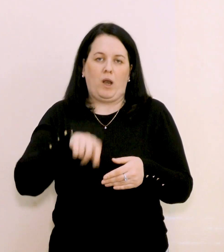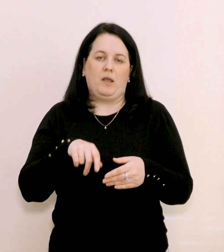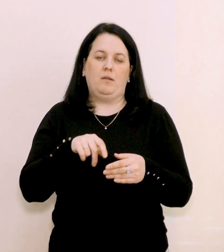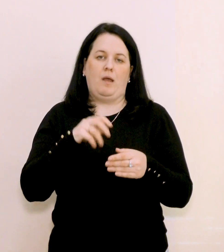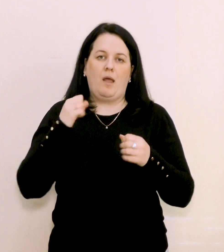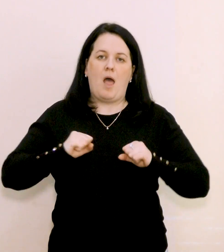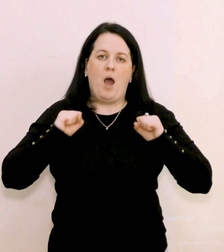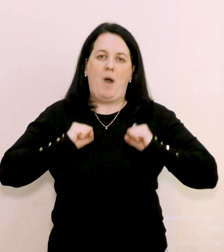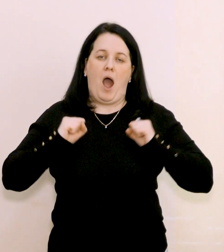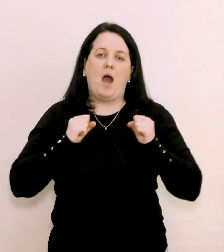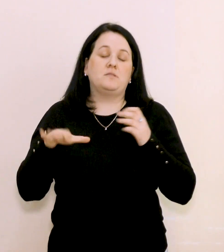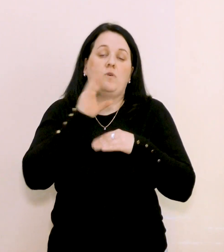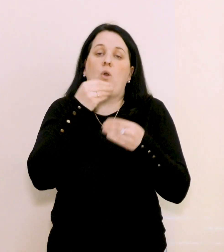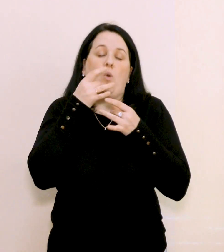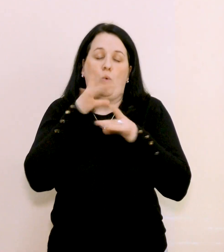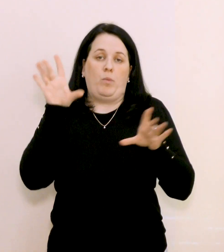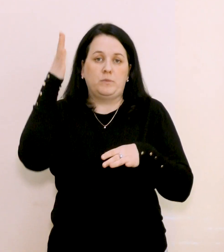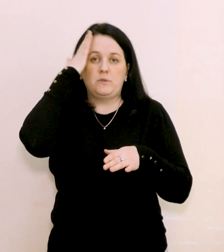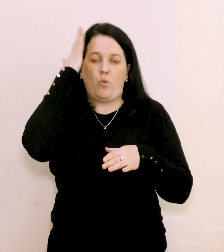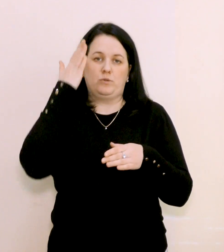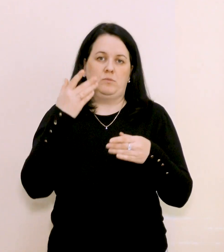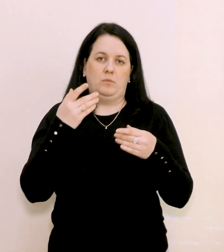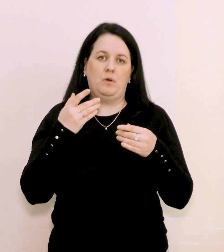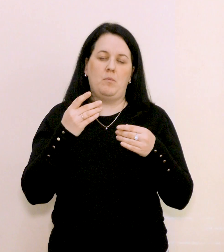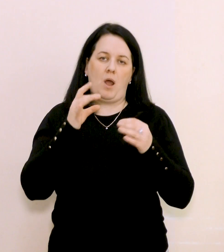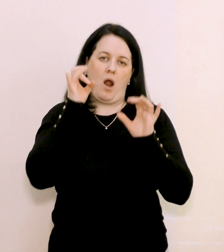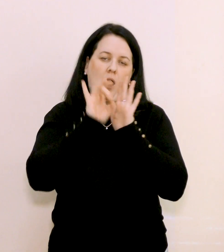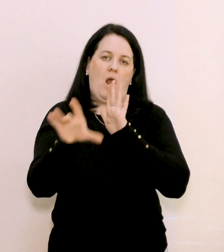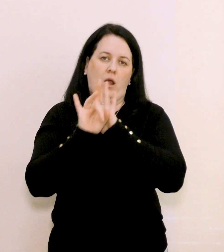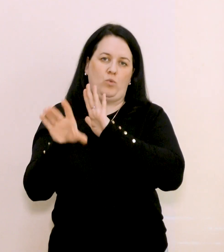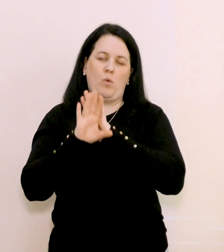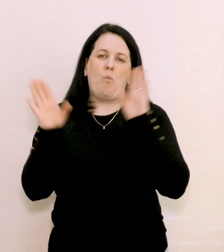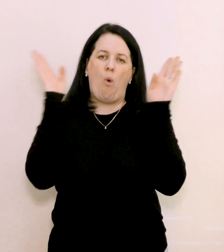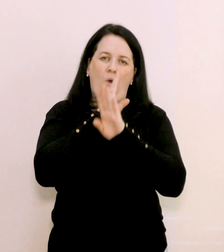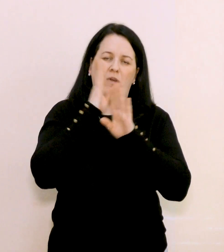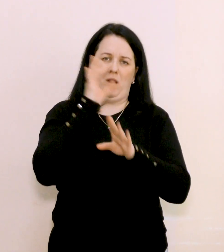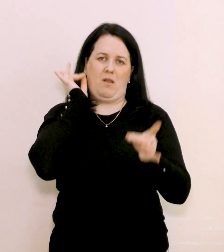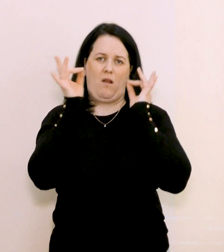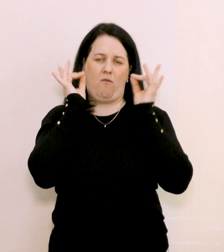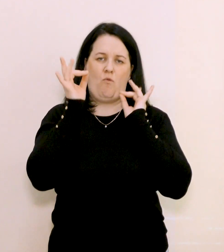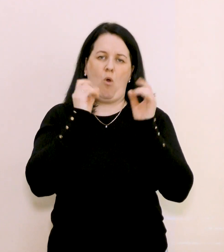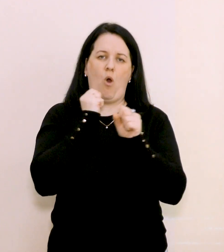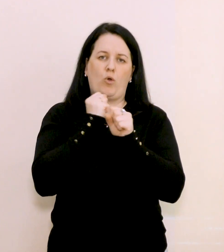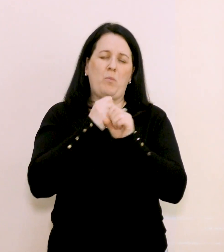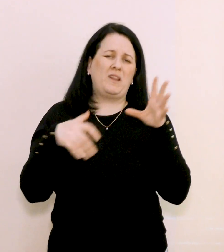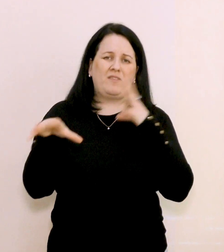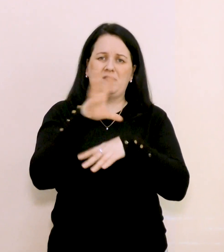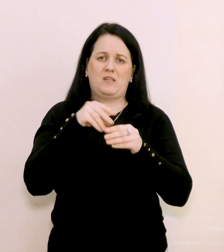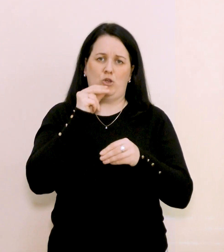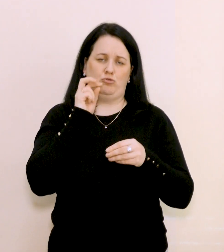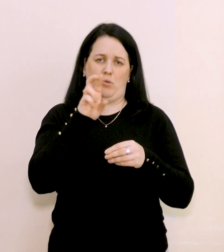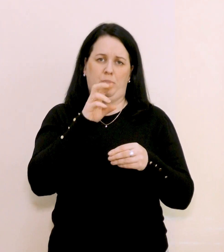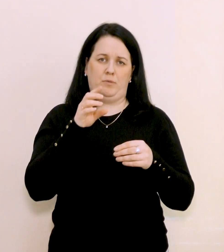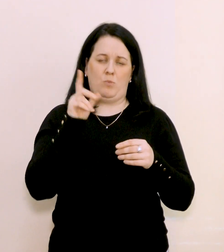намагається всілякими спосібами, в тому числі ракетними ударами, повітряною тривогою, робити все, щоб